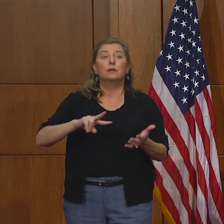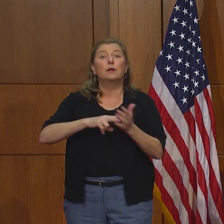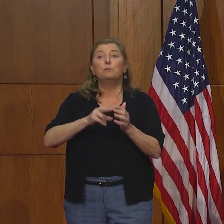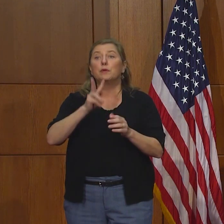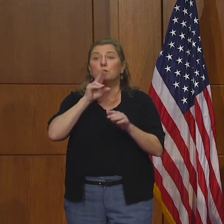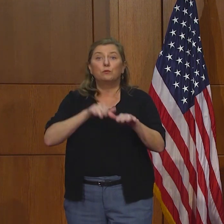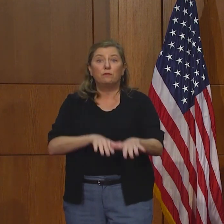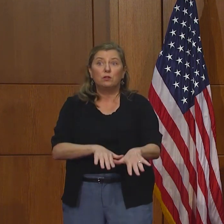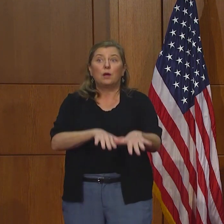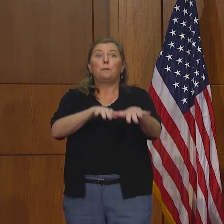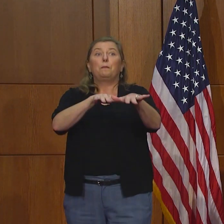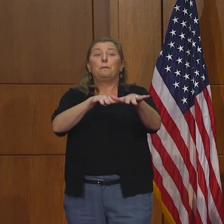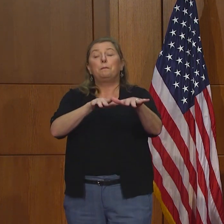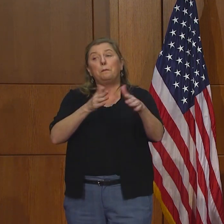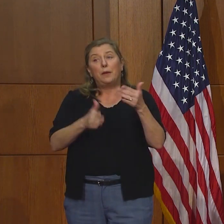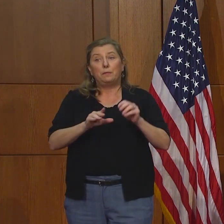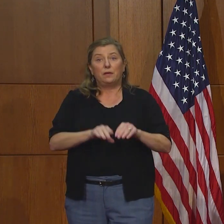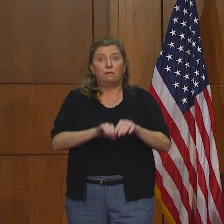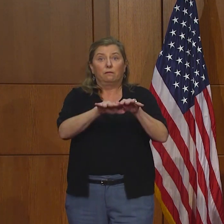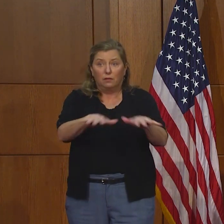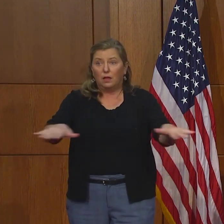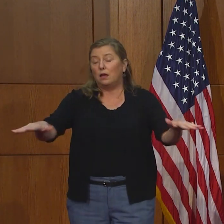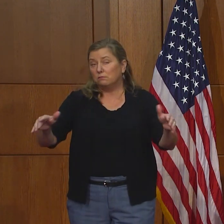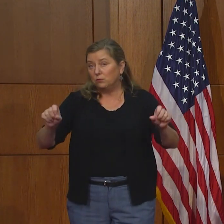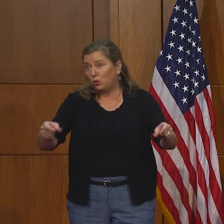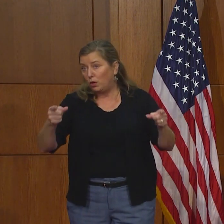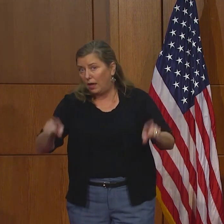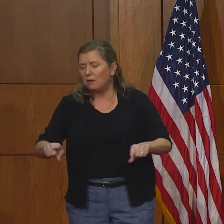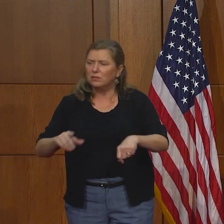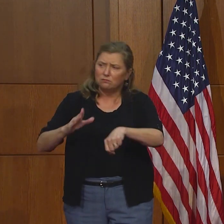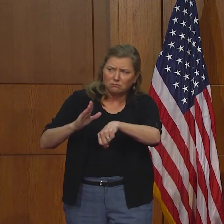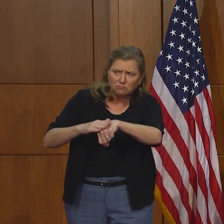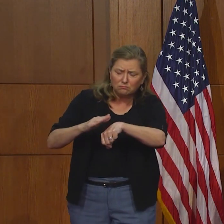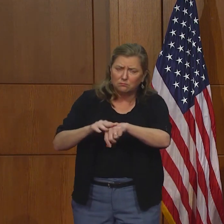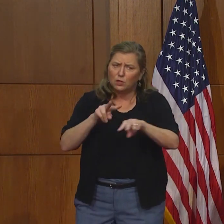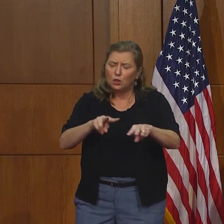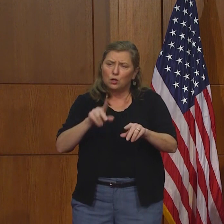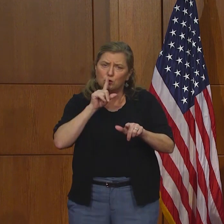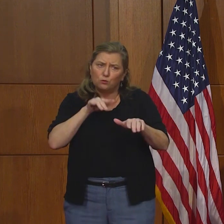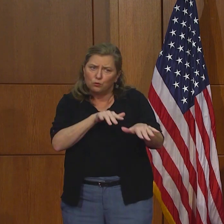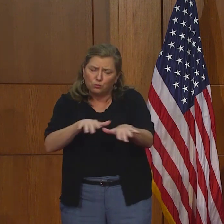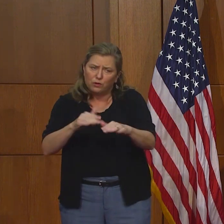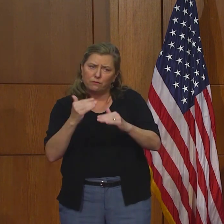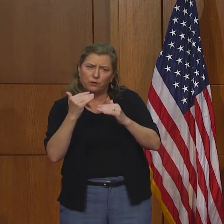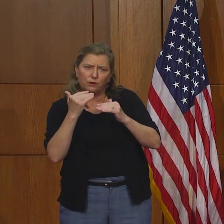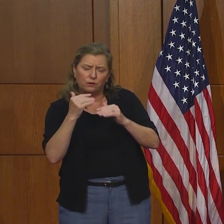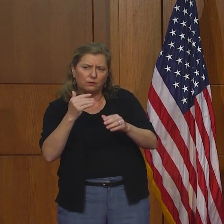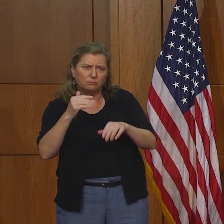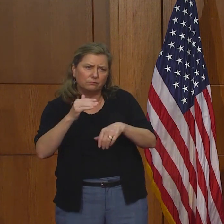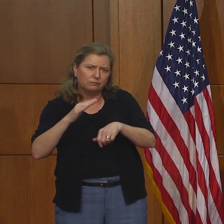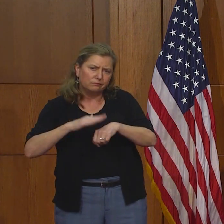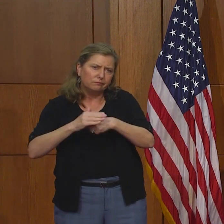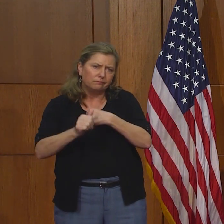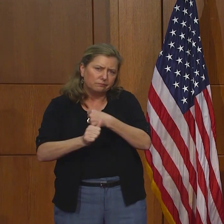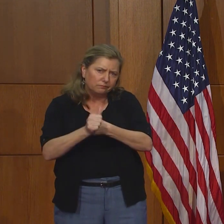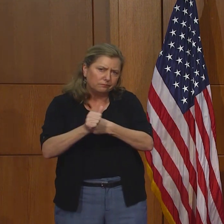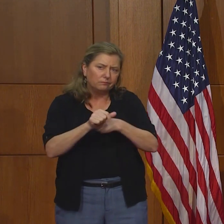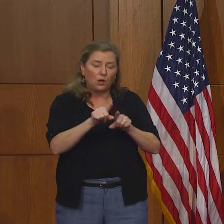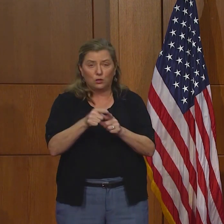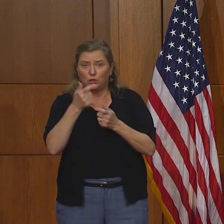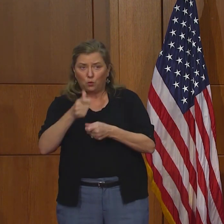crecido y que hay amenaza de inundaciones. Así que estén pendientes de los reportes del clima.